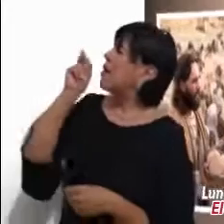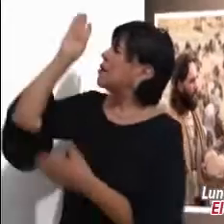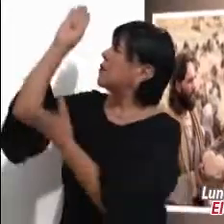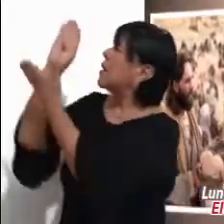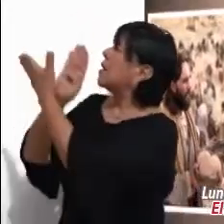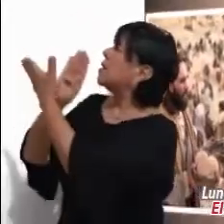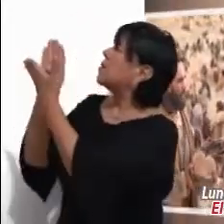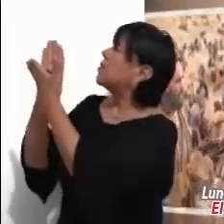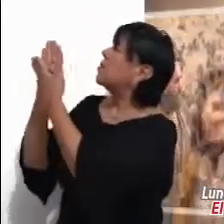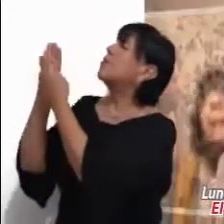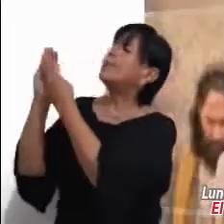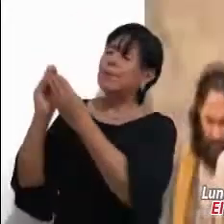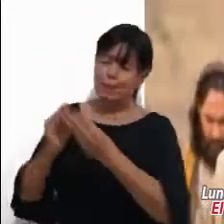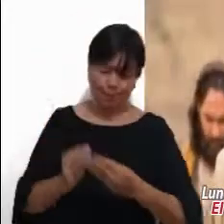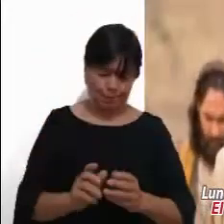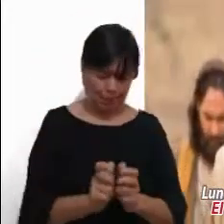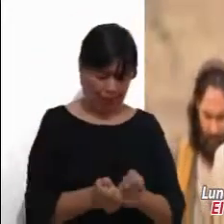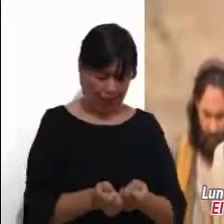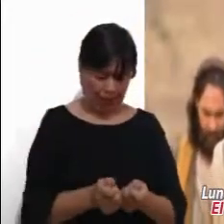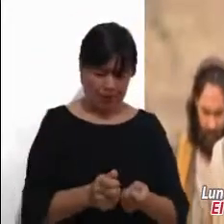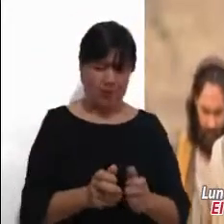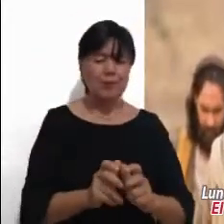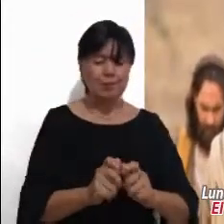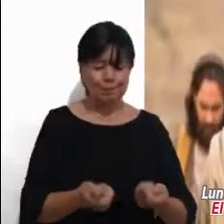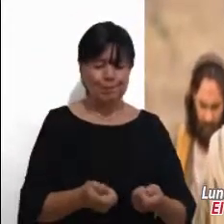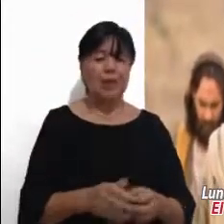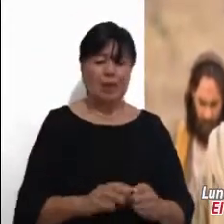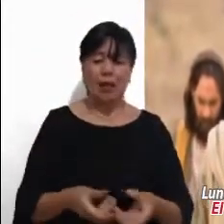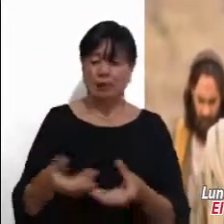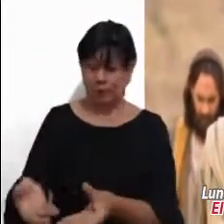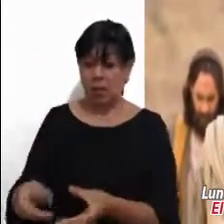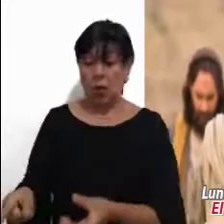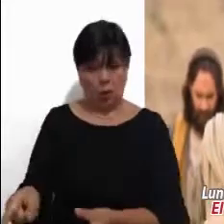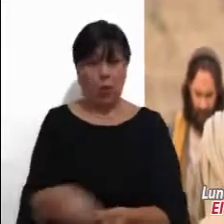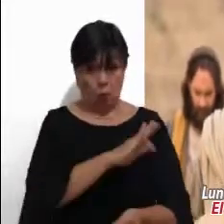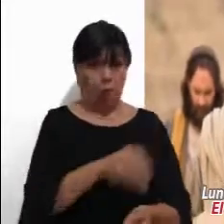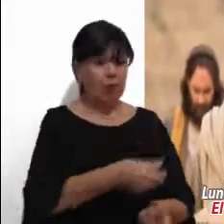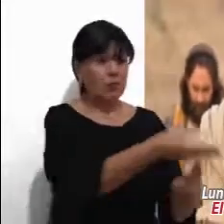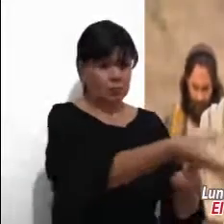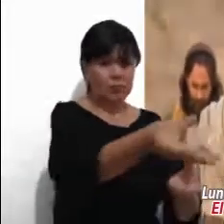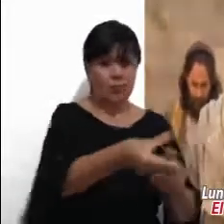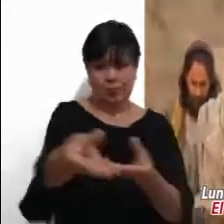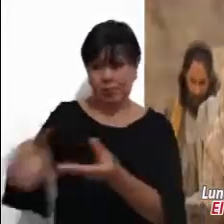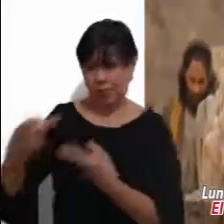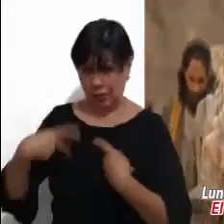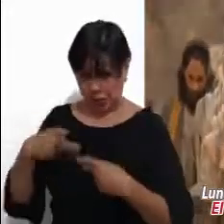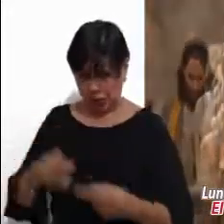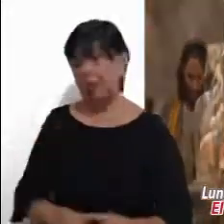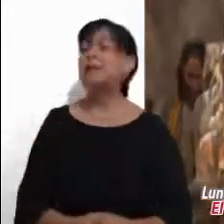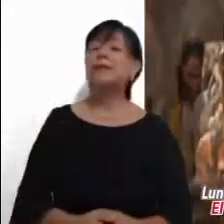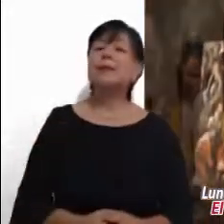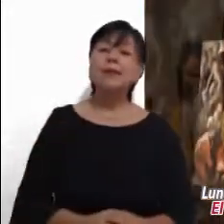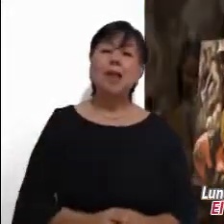una bendición. Partió los panes y se los dio a los discípulos para que los distribuyeran a la gente.